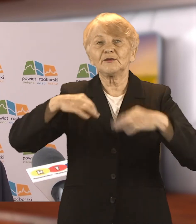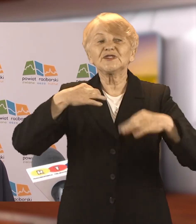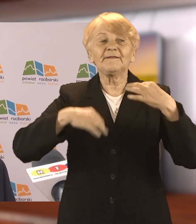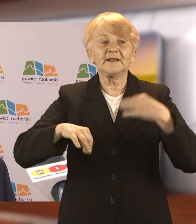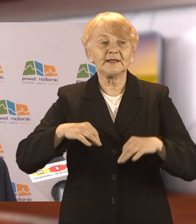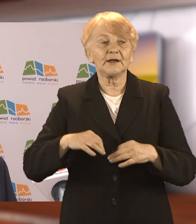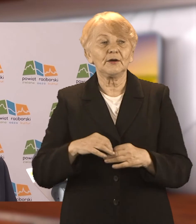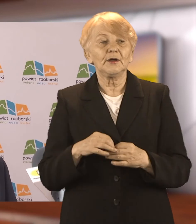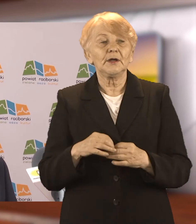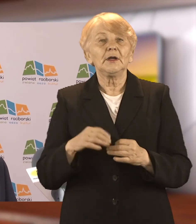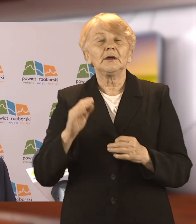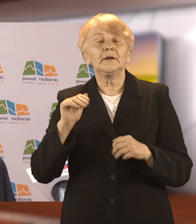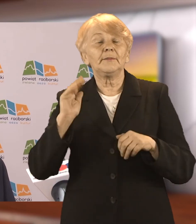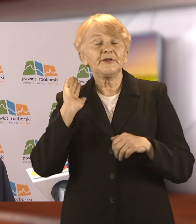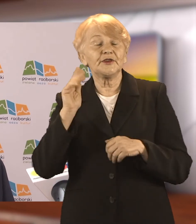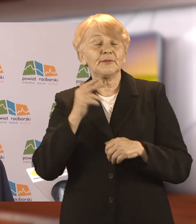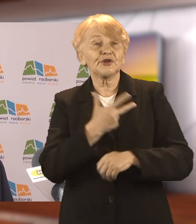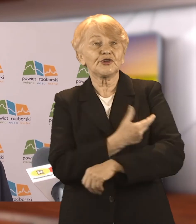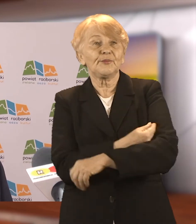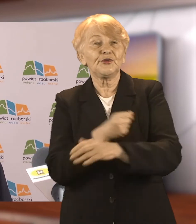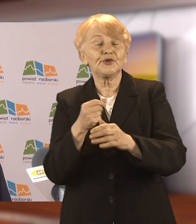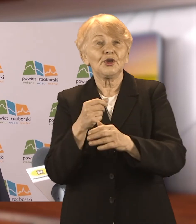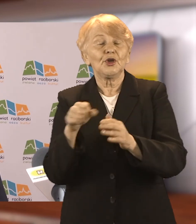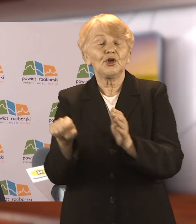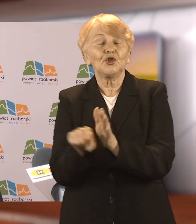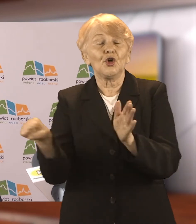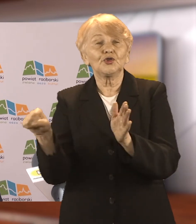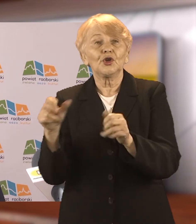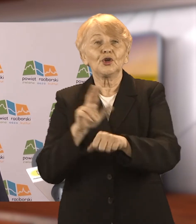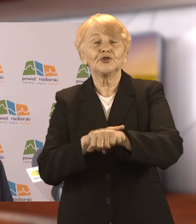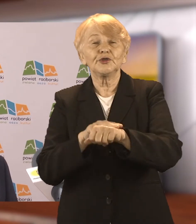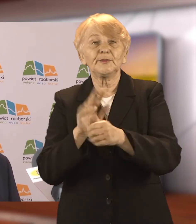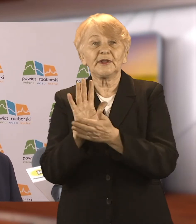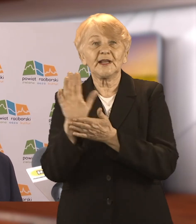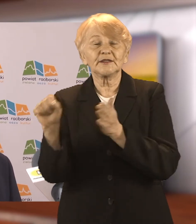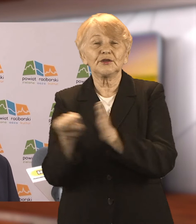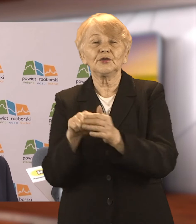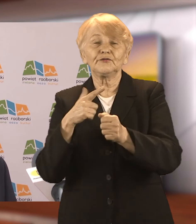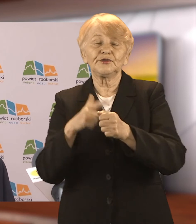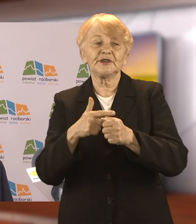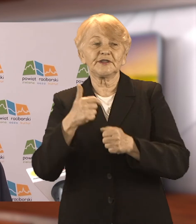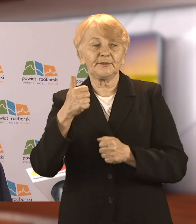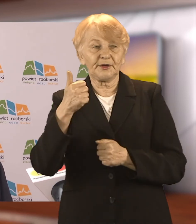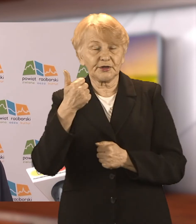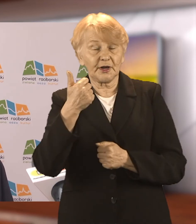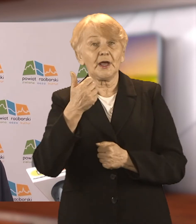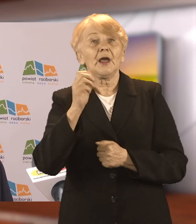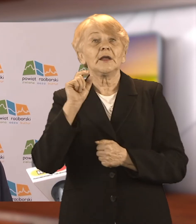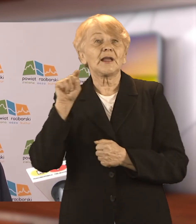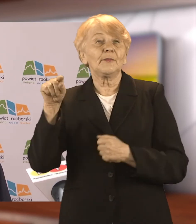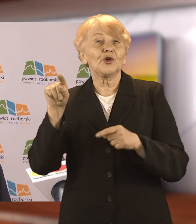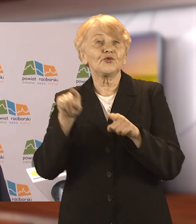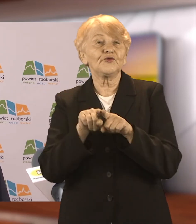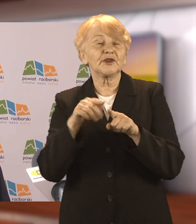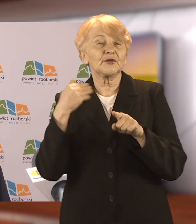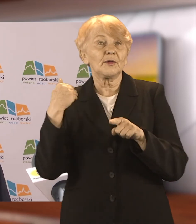szczepionek. Natomiast jeżeli chodzi o kwestie personelu, to przy samym wejściu będą osoby, które